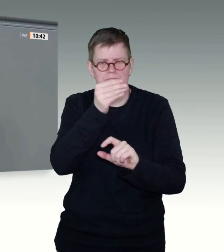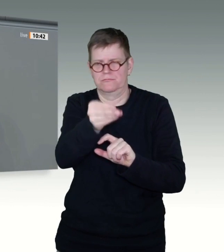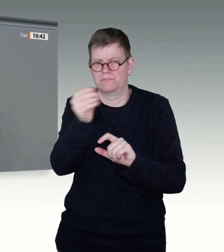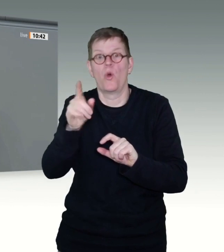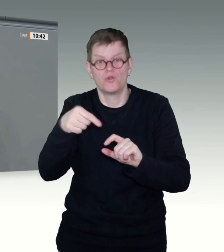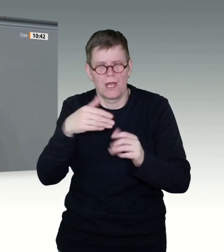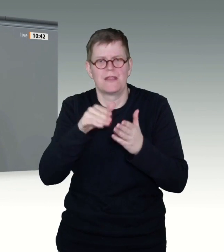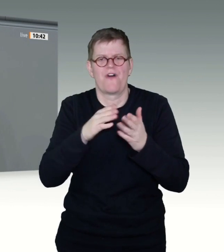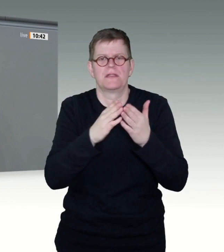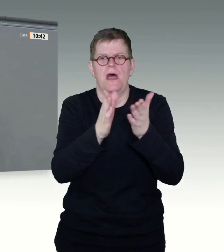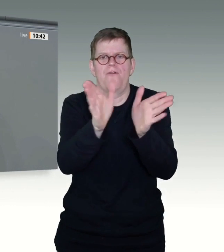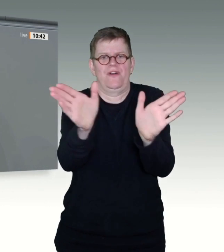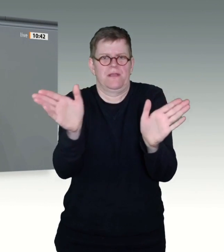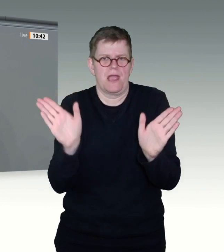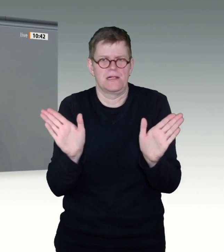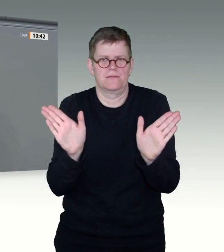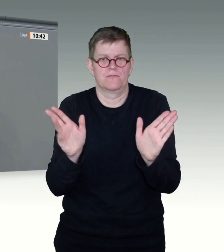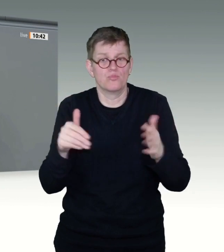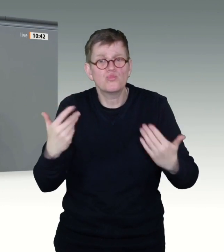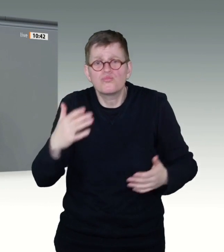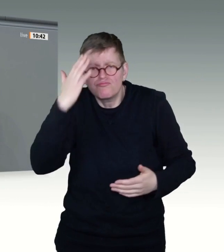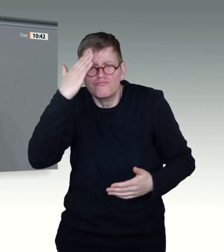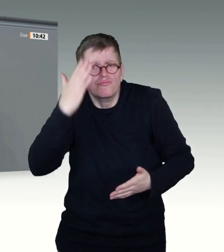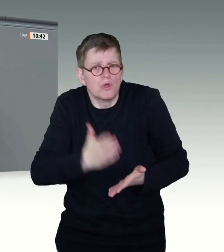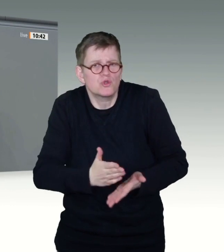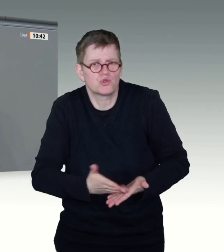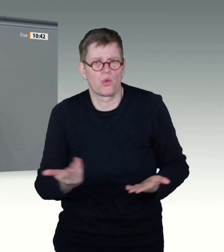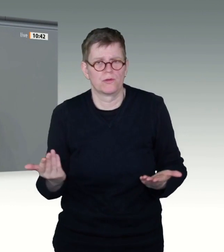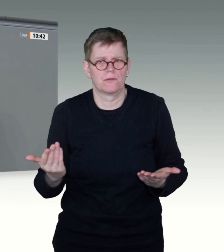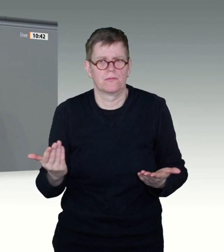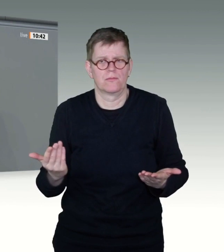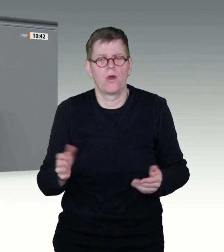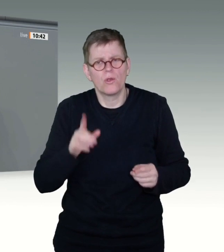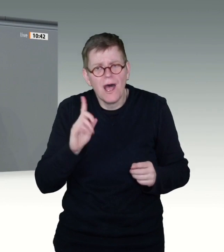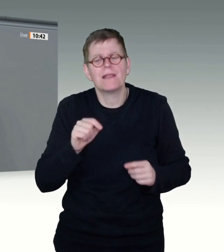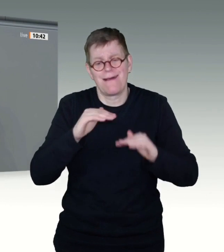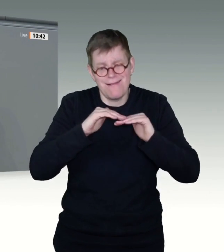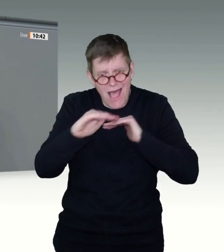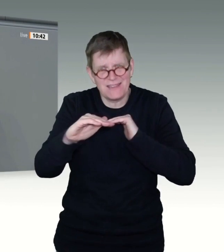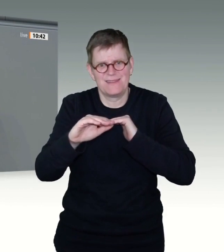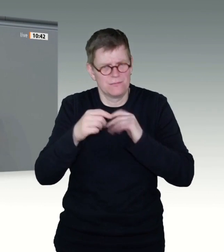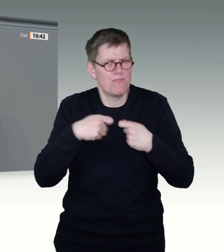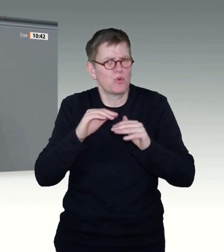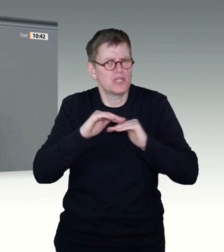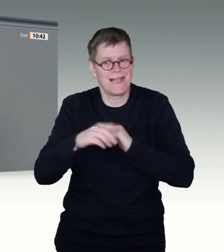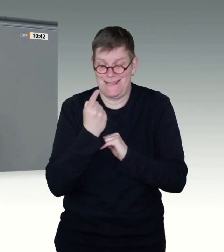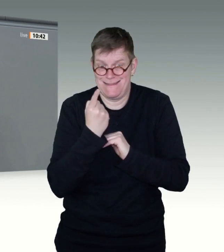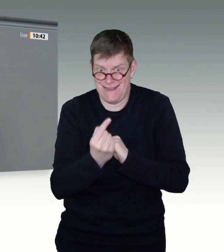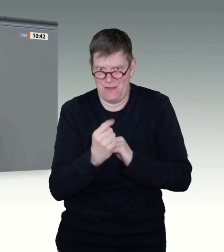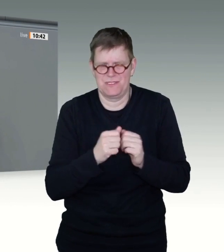Logistikzentren in den Ländern erfolgt dann auch nach strategischen Gesichtspunkten, welche die Länder festlegen. Und das ist auch gut